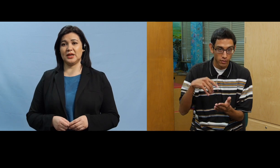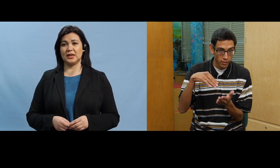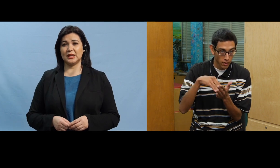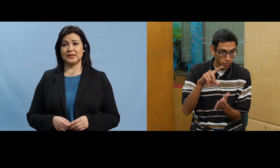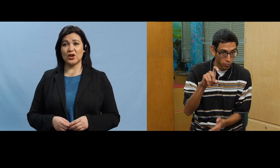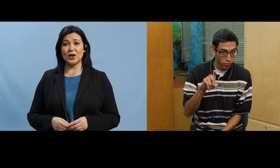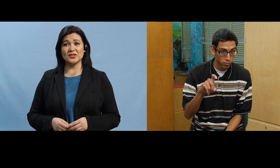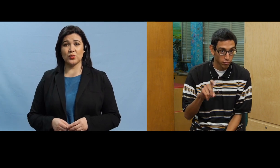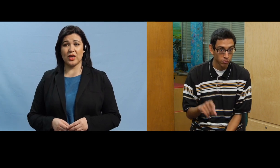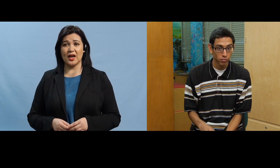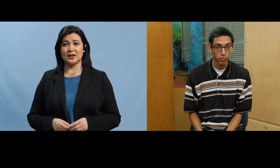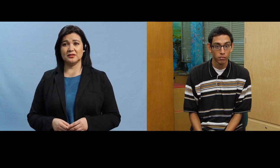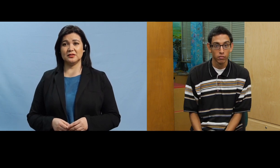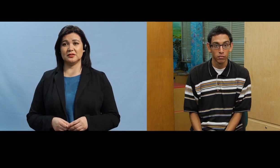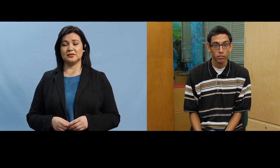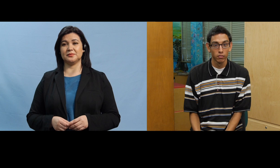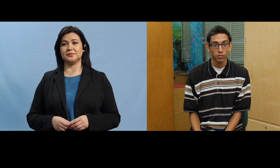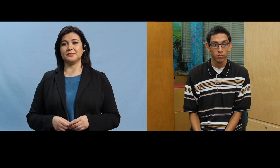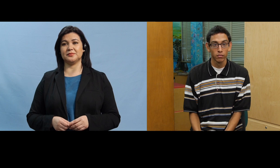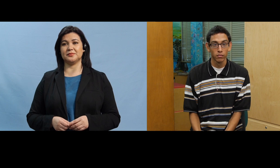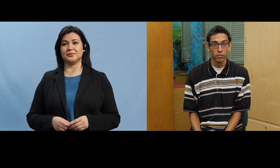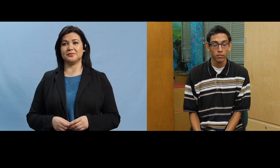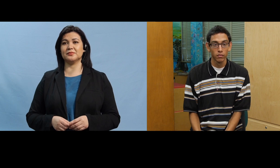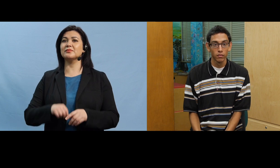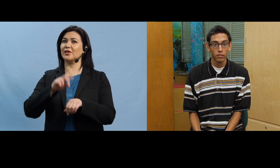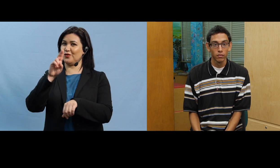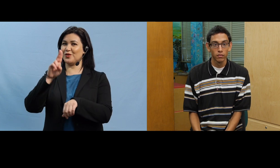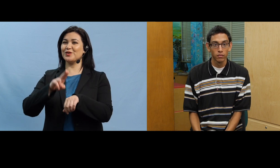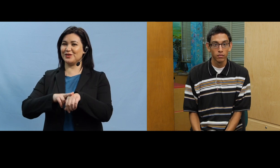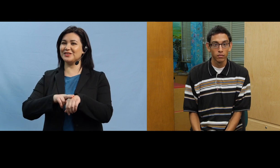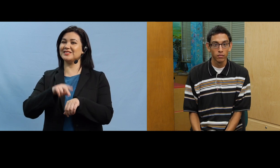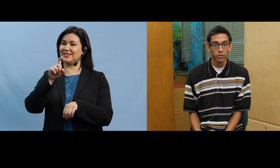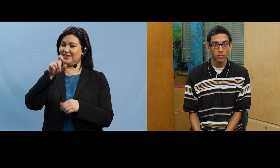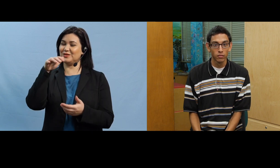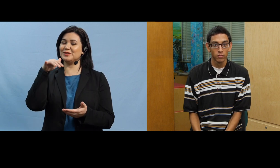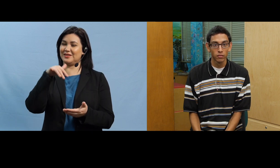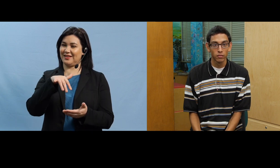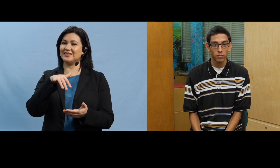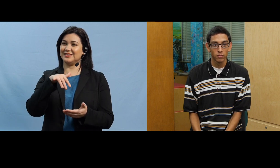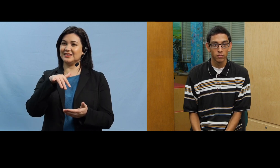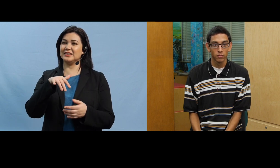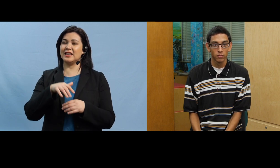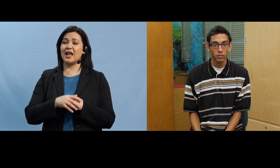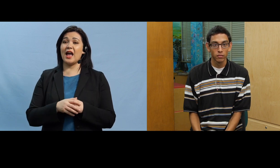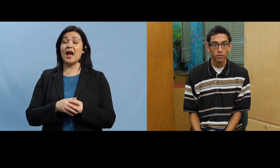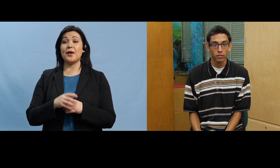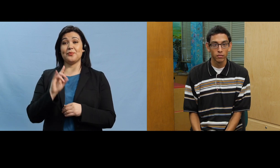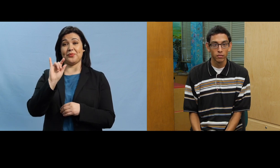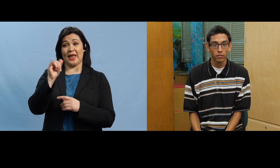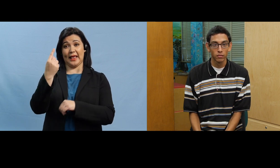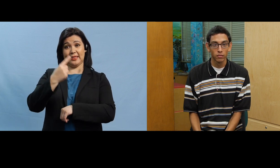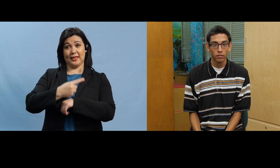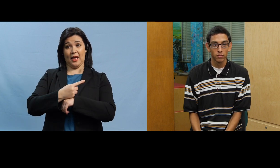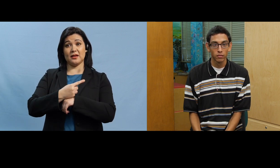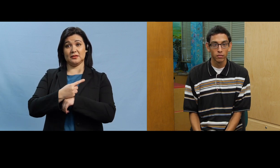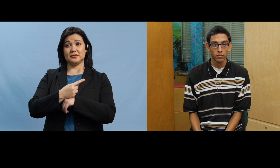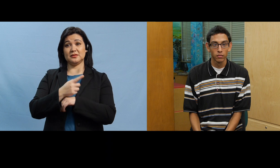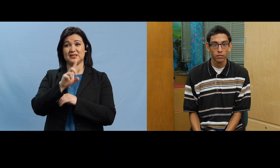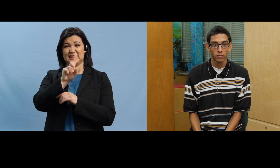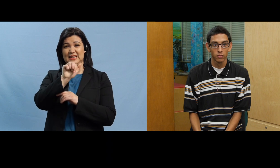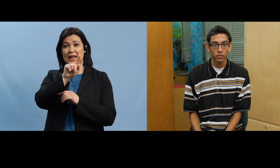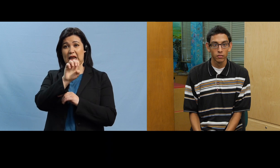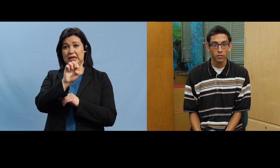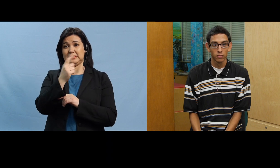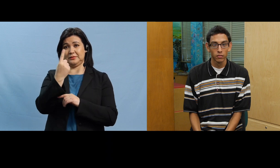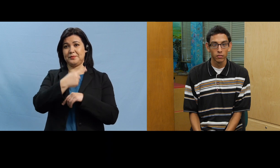preguntar tengo que estudiar claro que tienes que estudiar el día de la cita te van a hacer alrededor de